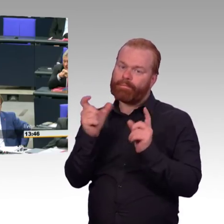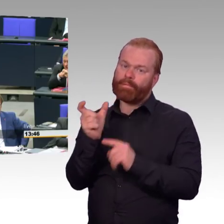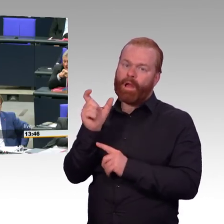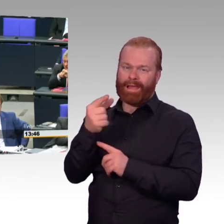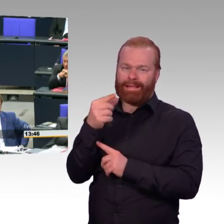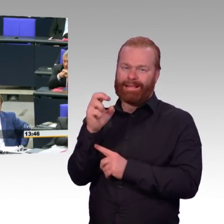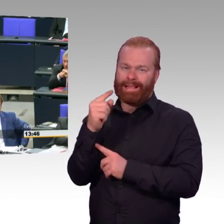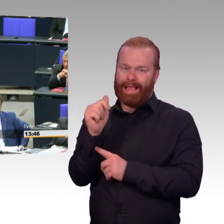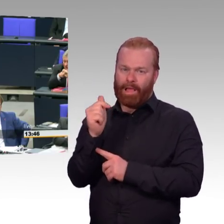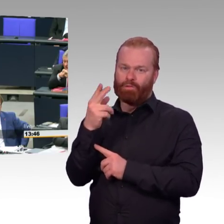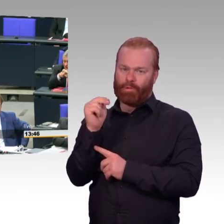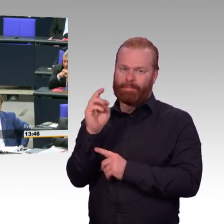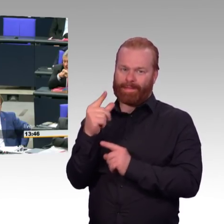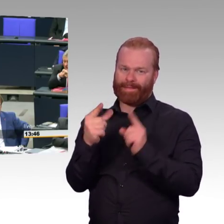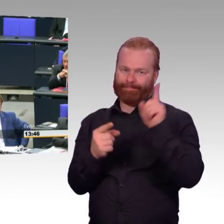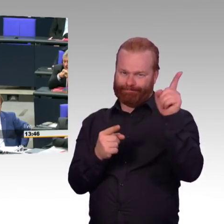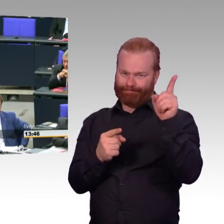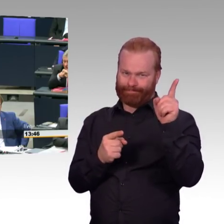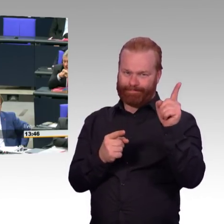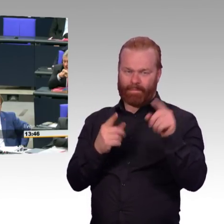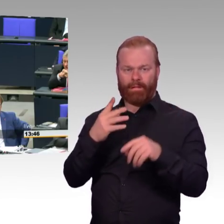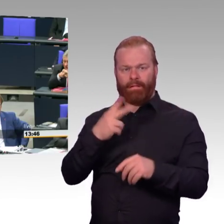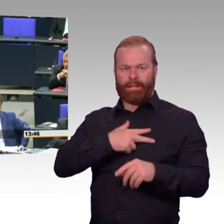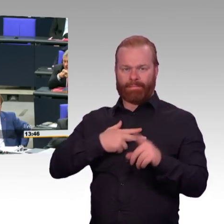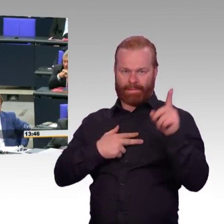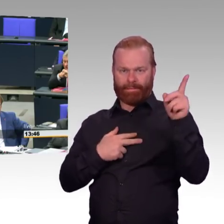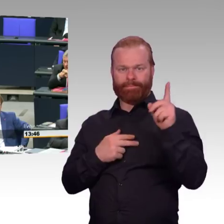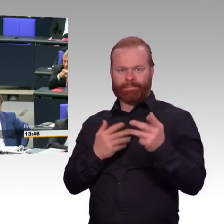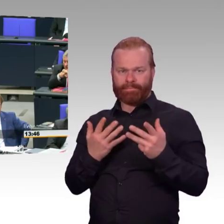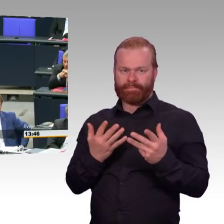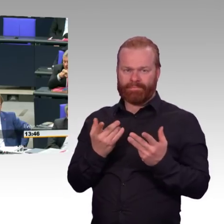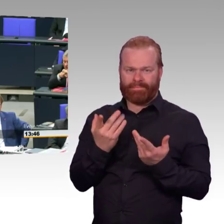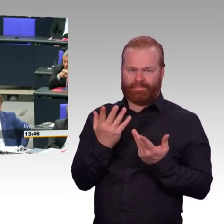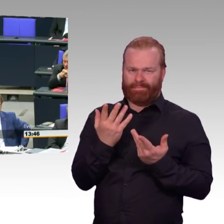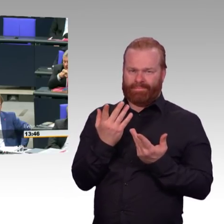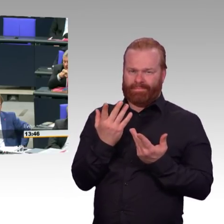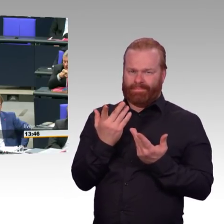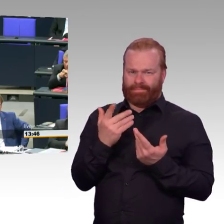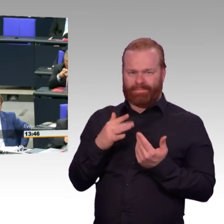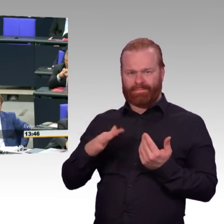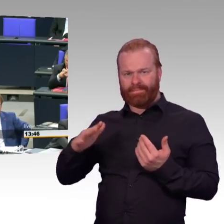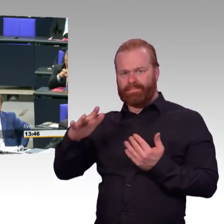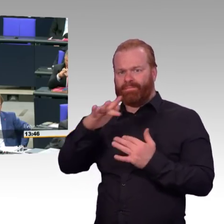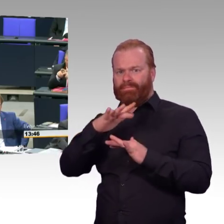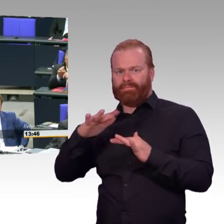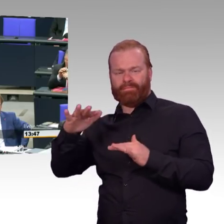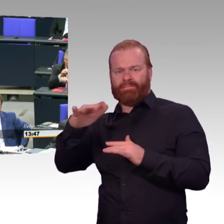bedauernswert ist, Ihre Krankheit und so weiter und so fort. Wissen Sie, was wir in dieser Gesellschaft haben? Wir haben eine